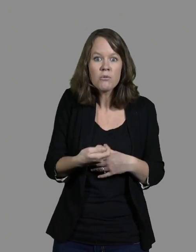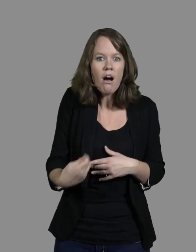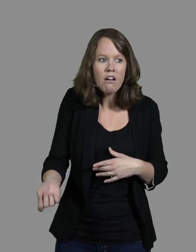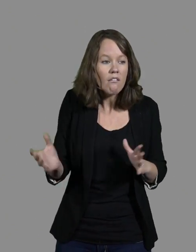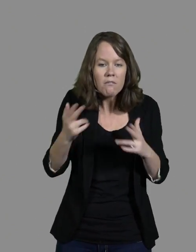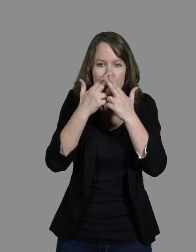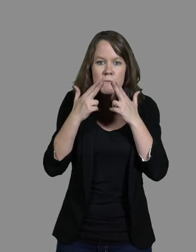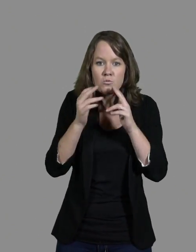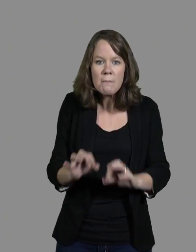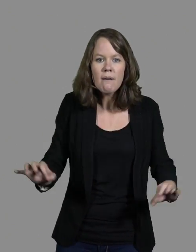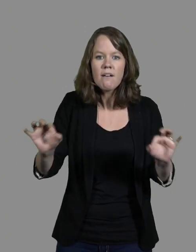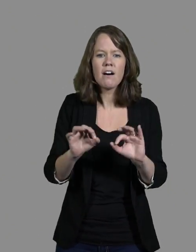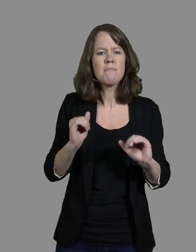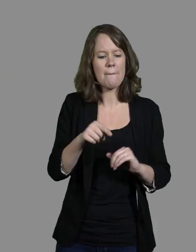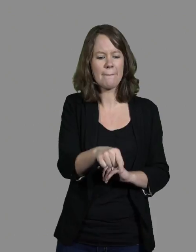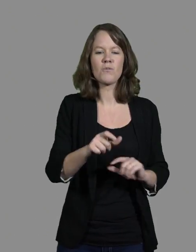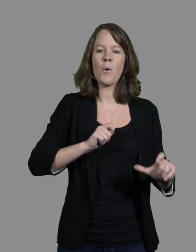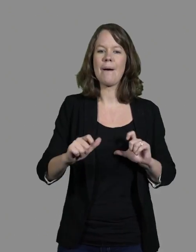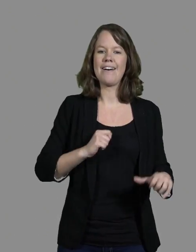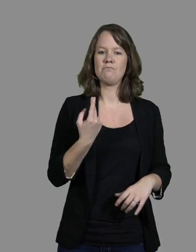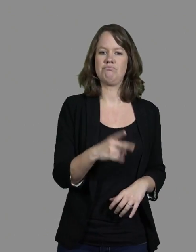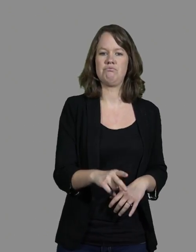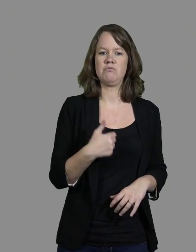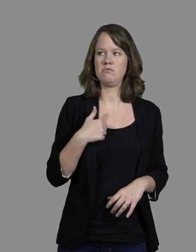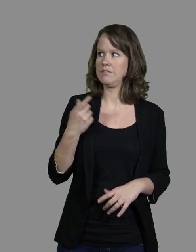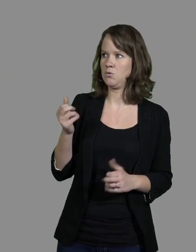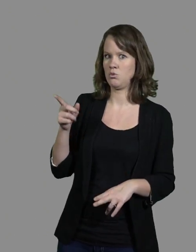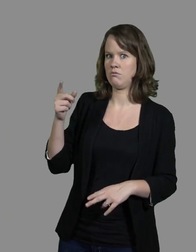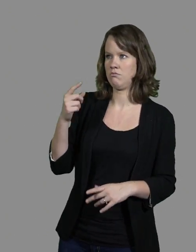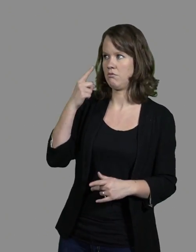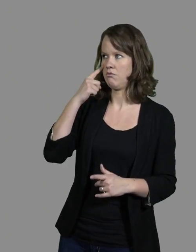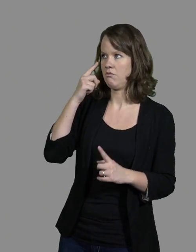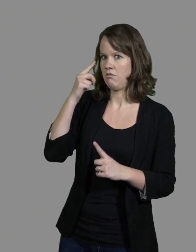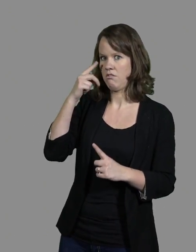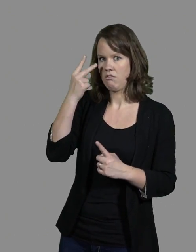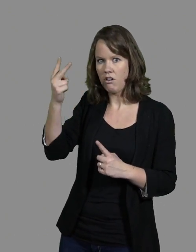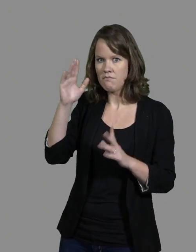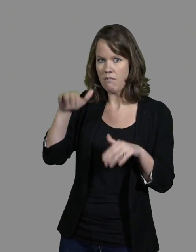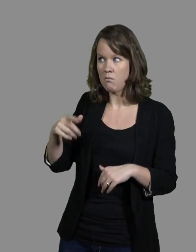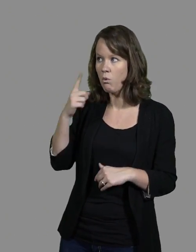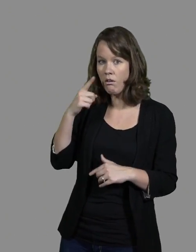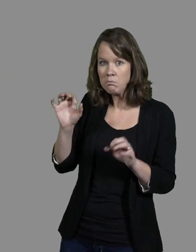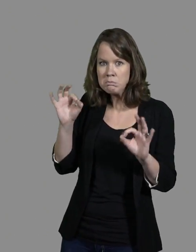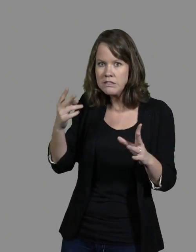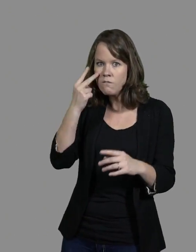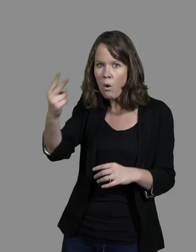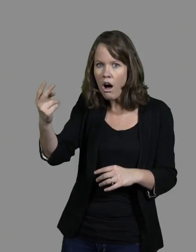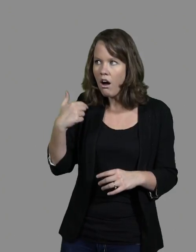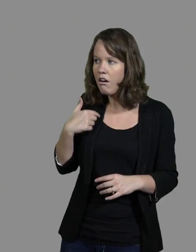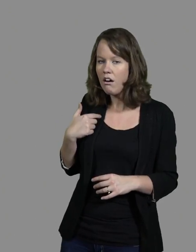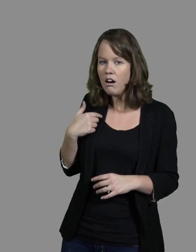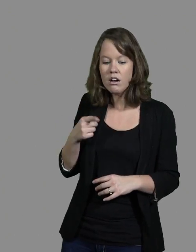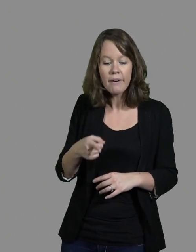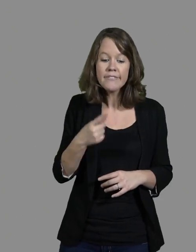marrant, c'est que quand ses copains, ils viennent à la maison, font « T'es sûre que ta mère, elle est malvoyante parce qu'elle bouge, elle fait plein de choses. » Malvoyance, on n'a pas dit. On a dit «